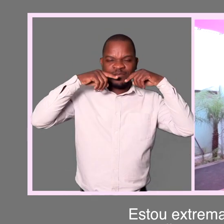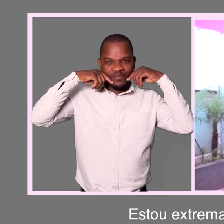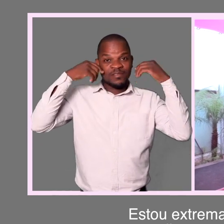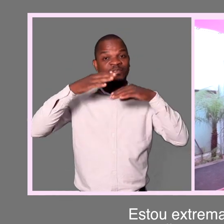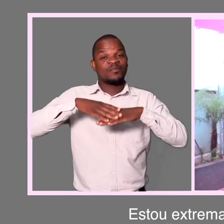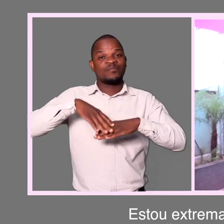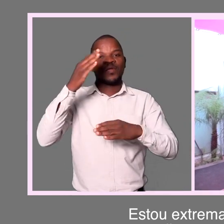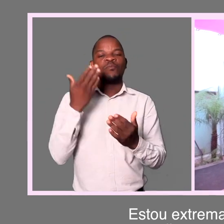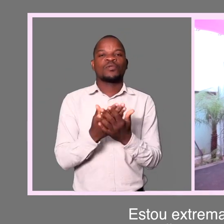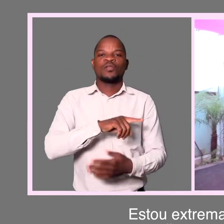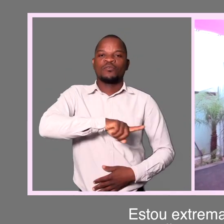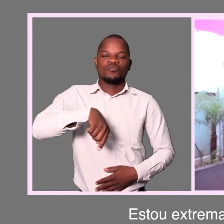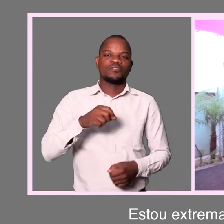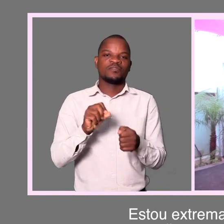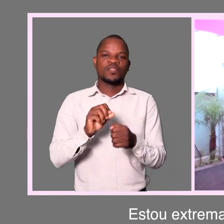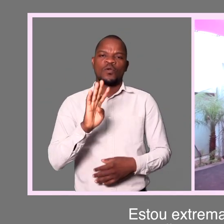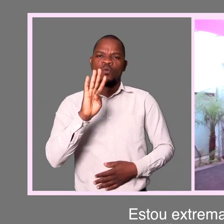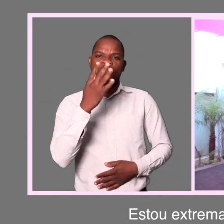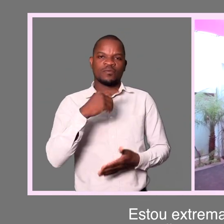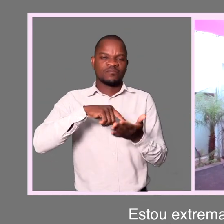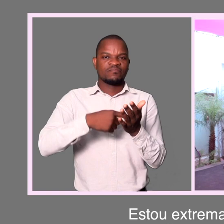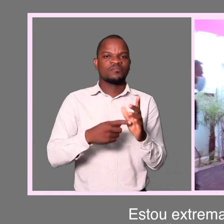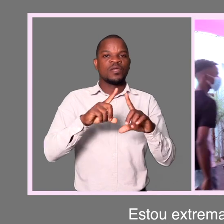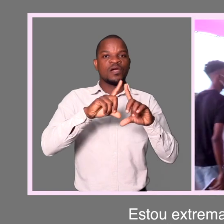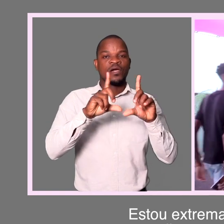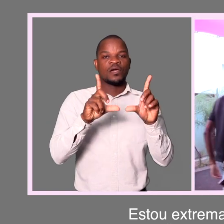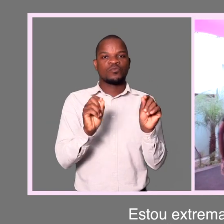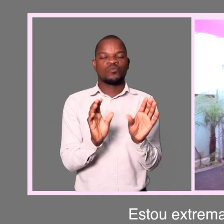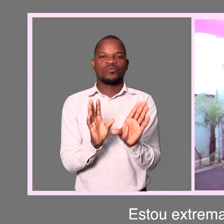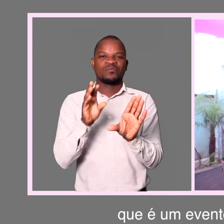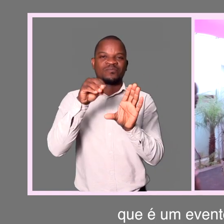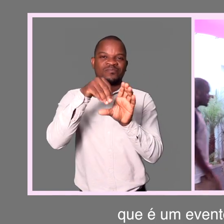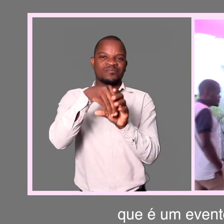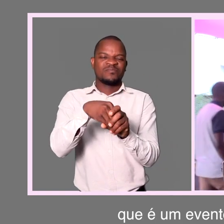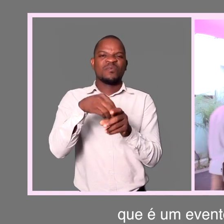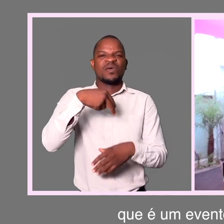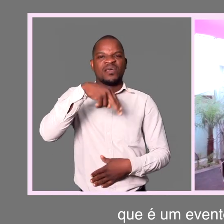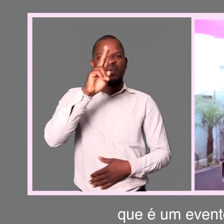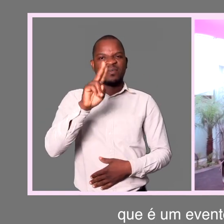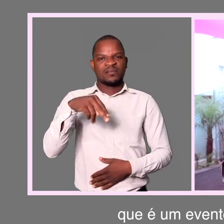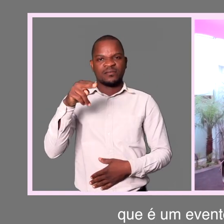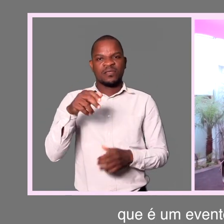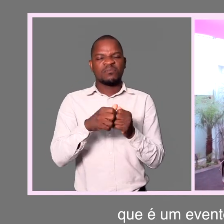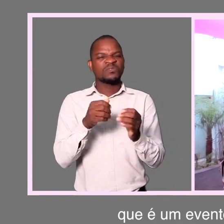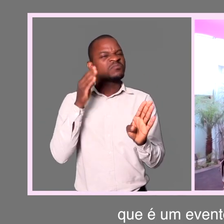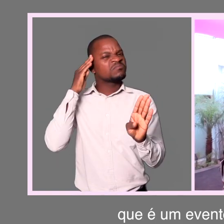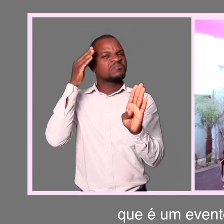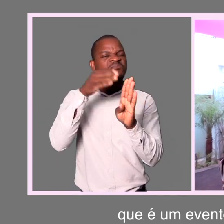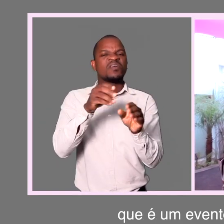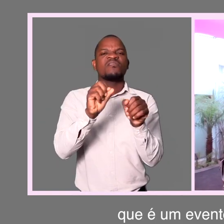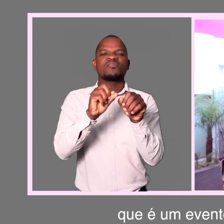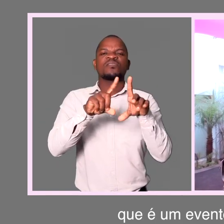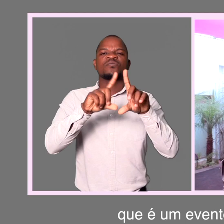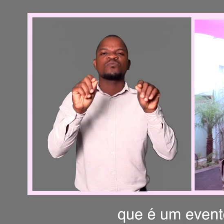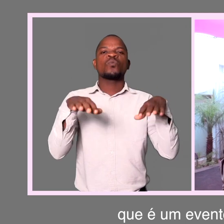por estarmos a realizar a quarta edição do evento Incluarte, que é um evento que visa